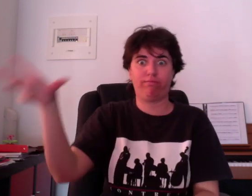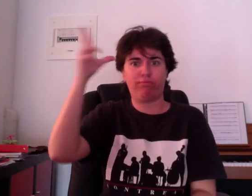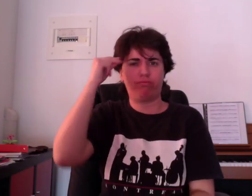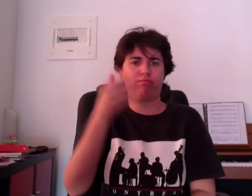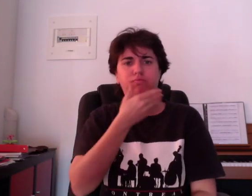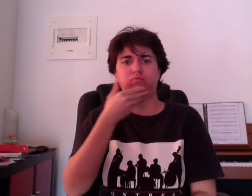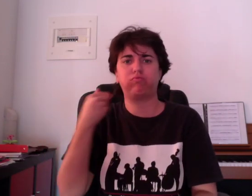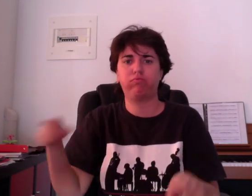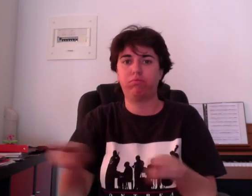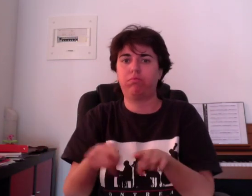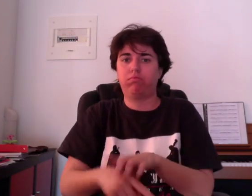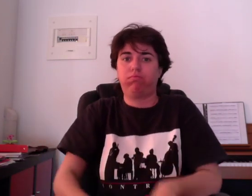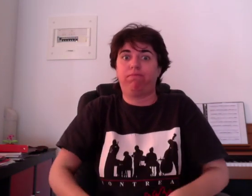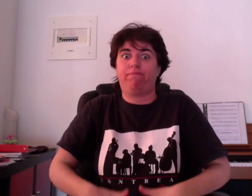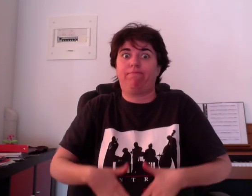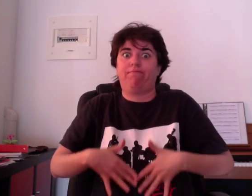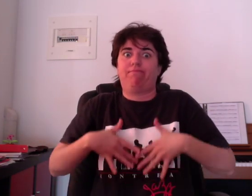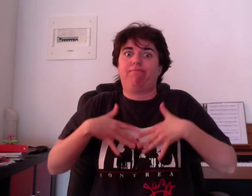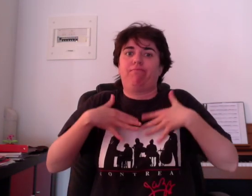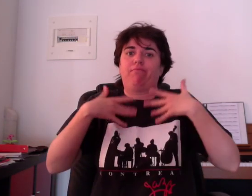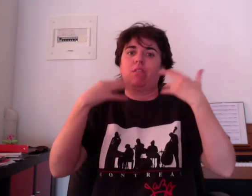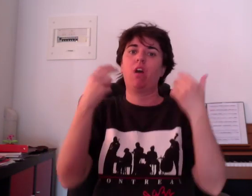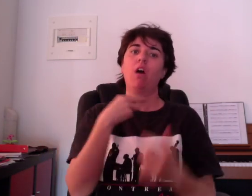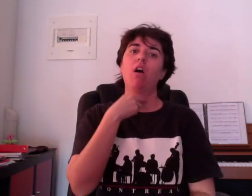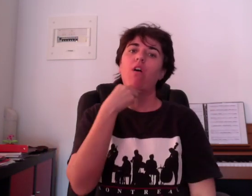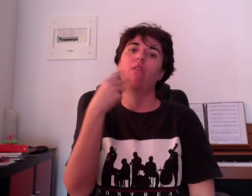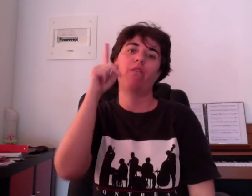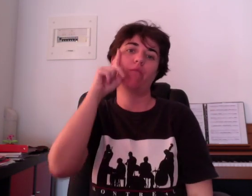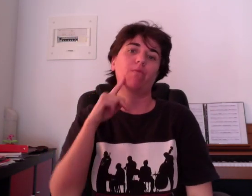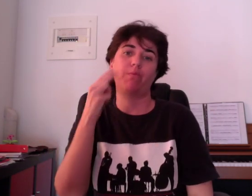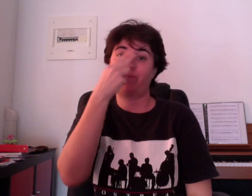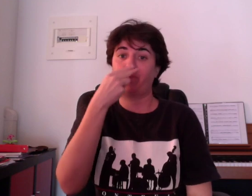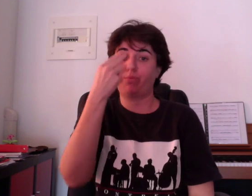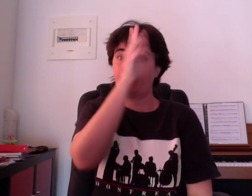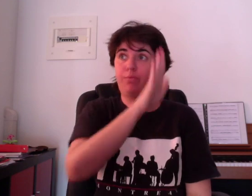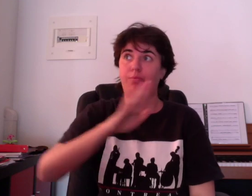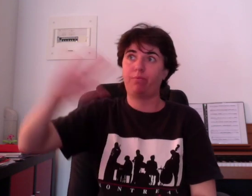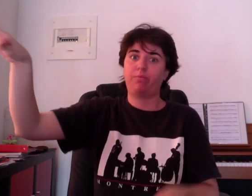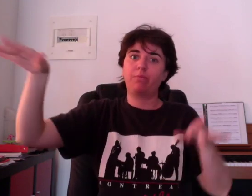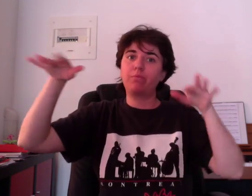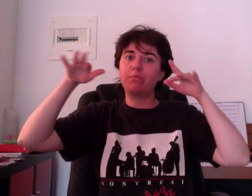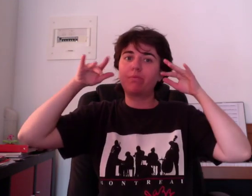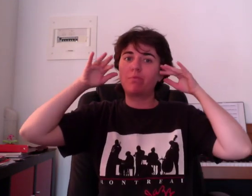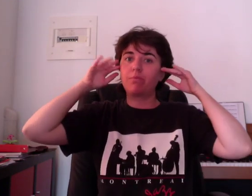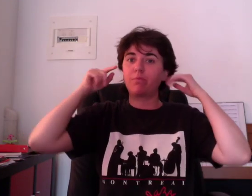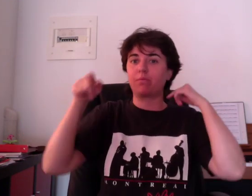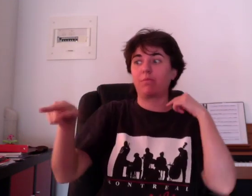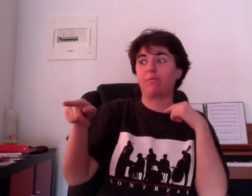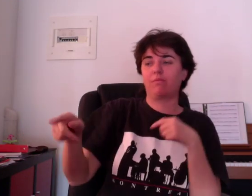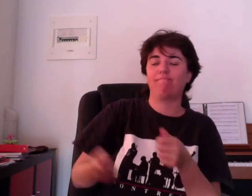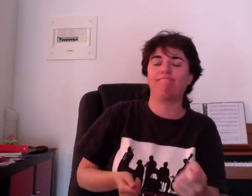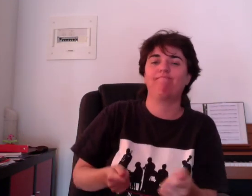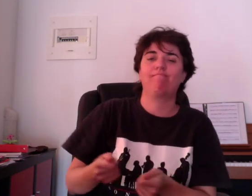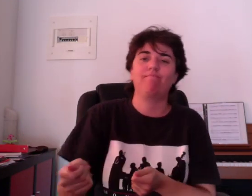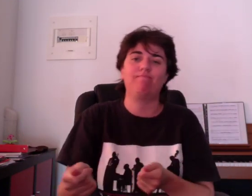Rien ne me met dans le même état Que la voix j'avais tant Ça s'appelait rock and roll